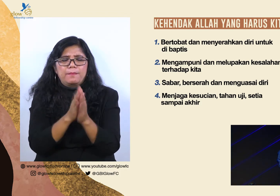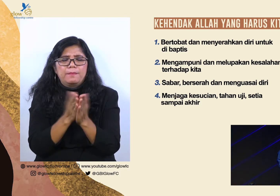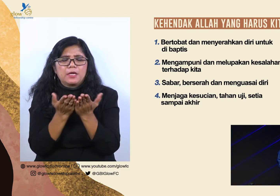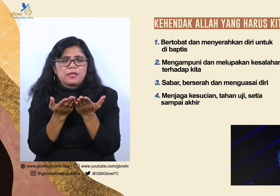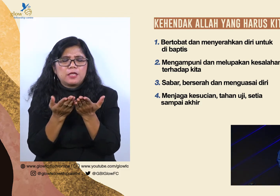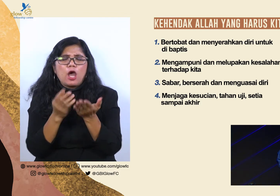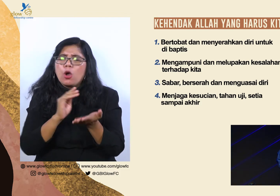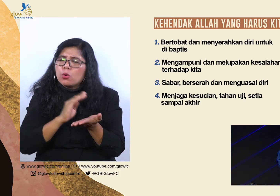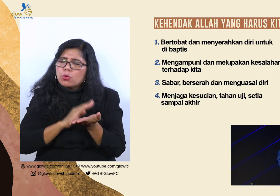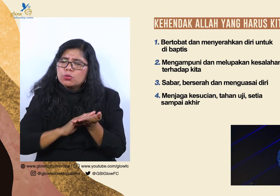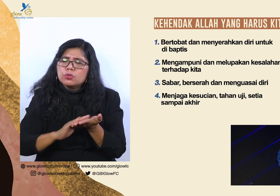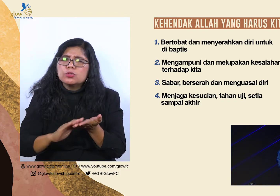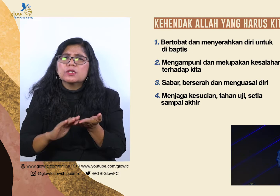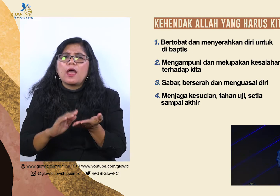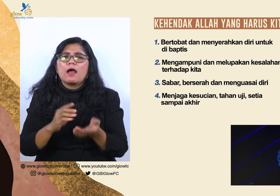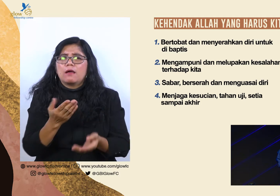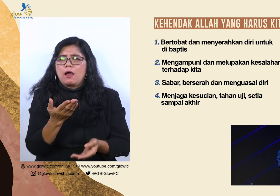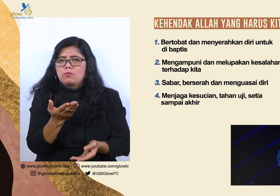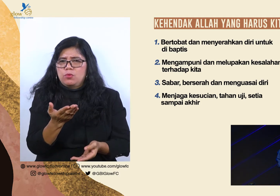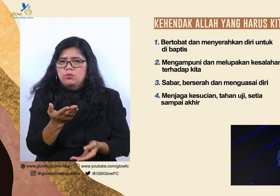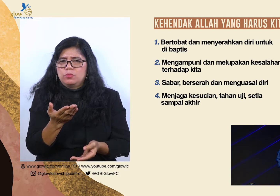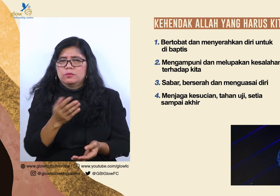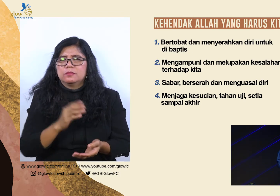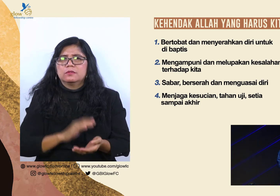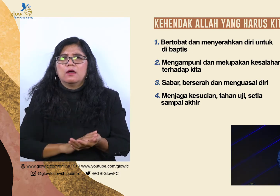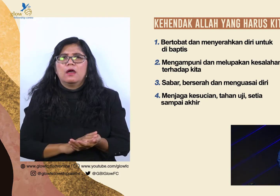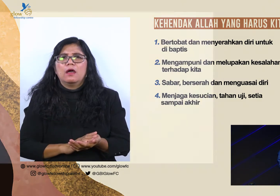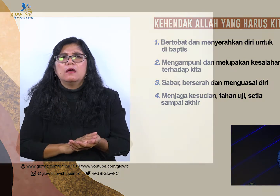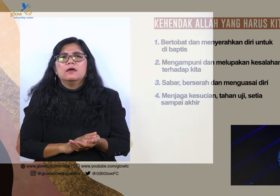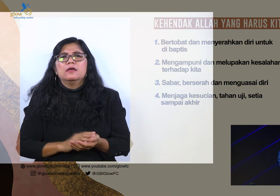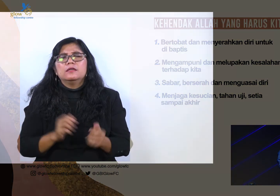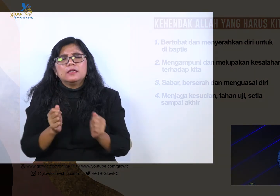Alkitab dengan tegas berkata. Tanpa kekudusan tidak ada seorang pun yang dapat melihat Allah.